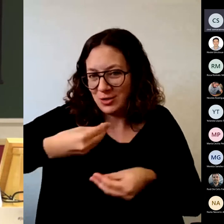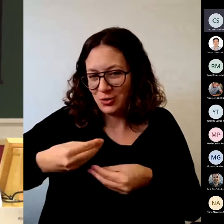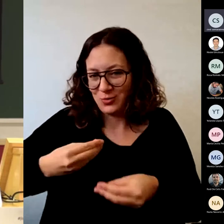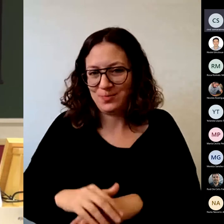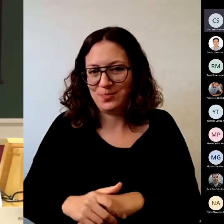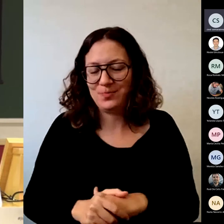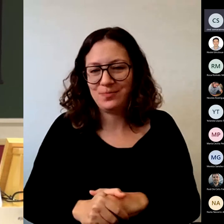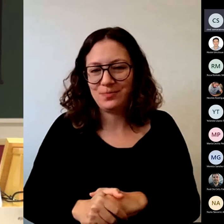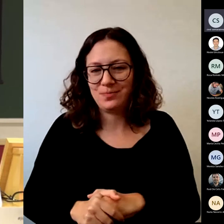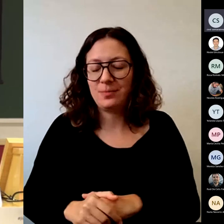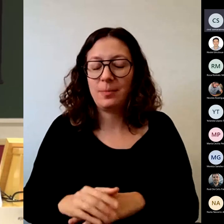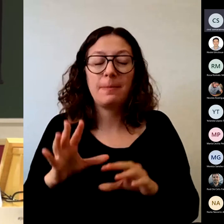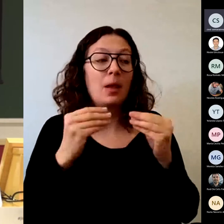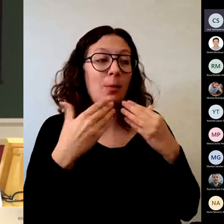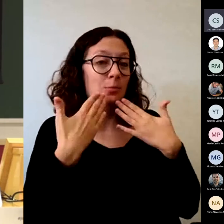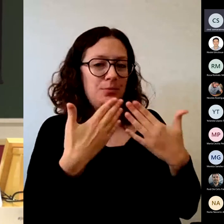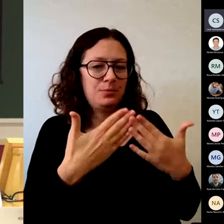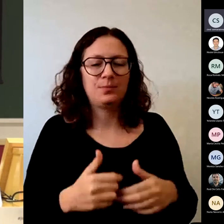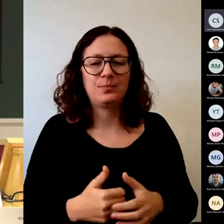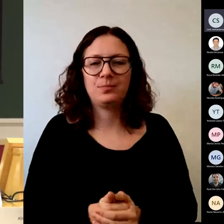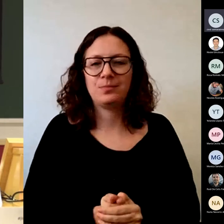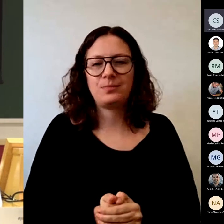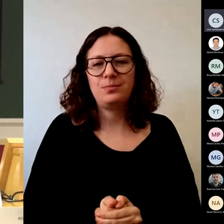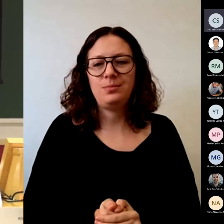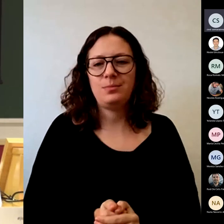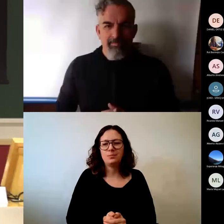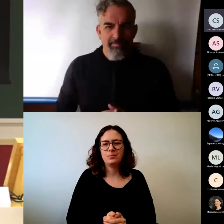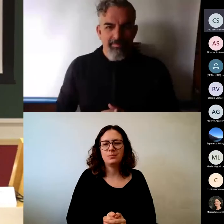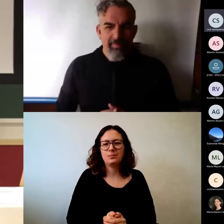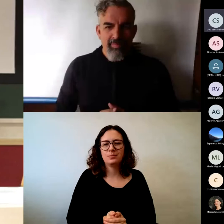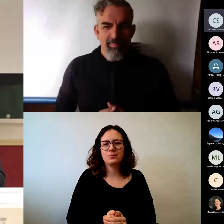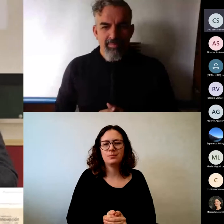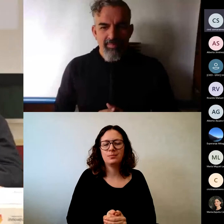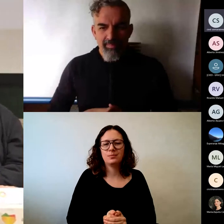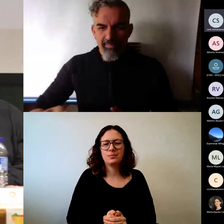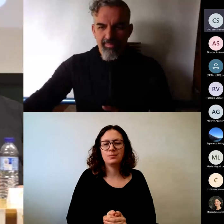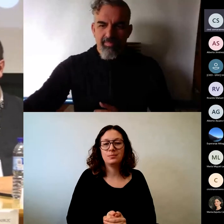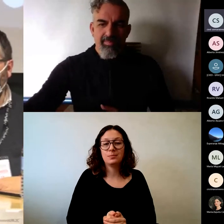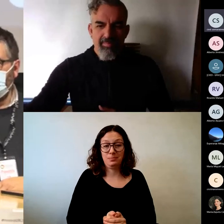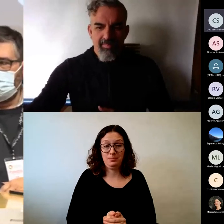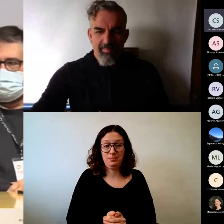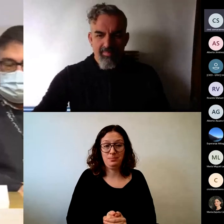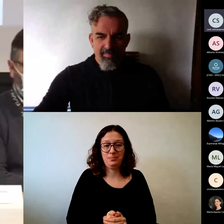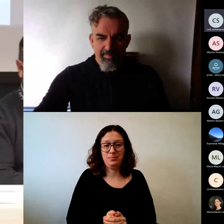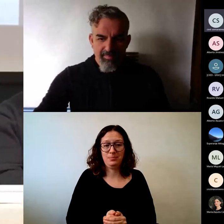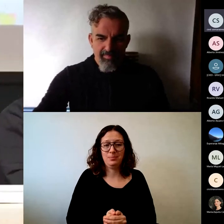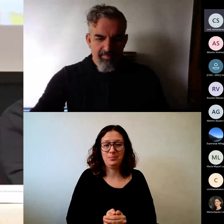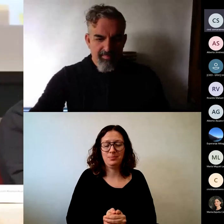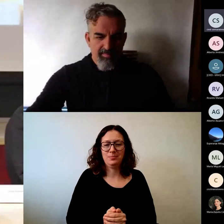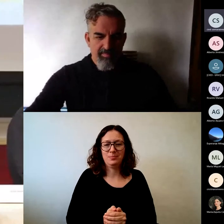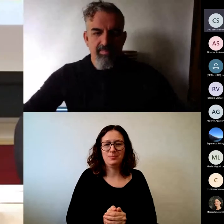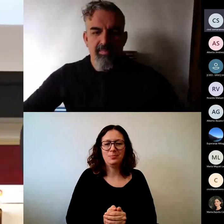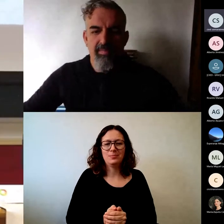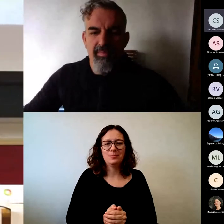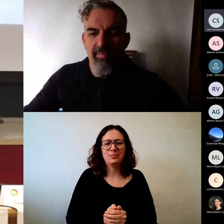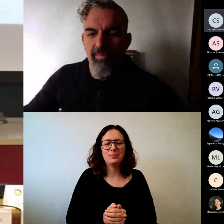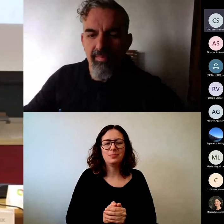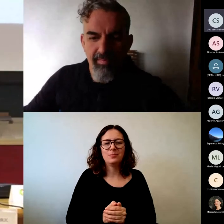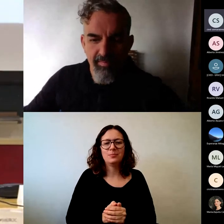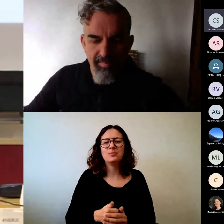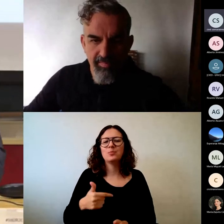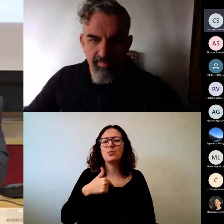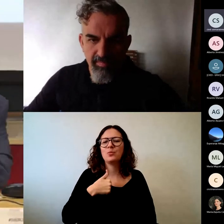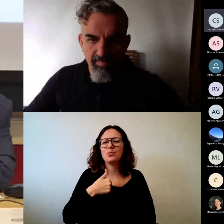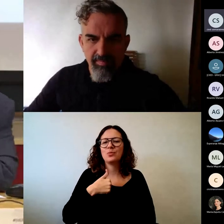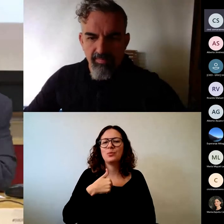muchas gracias Juan Antonio por favor voy a dar tres